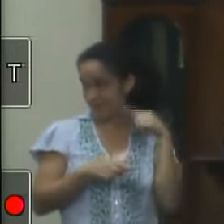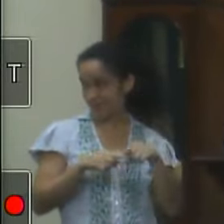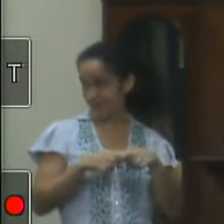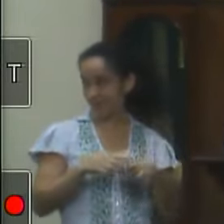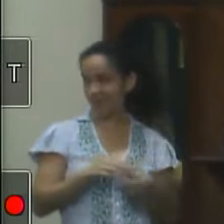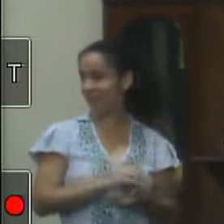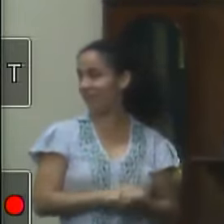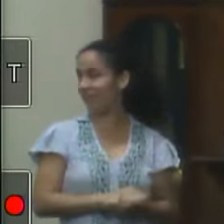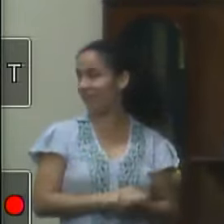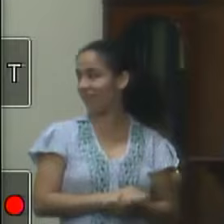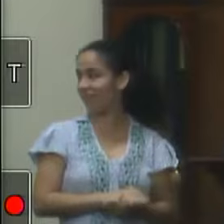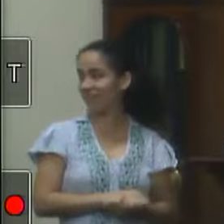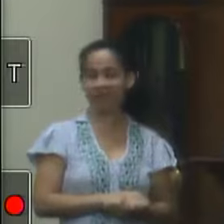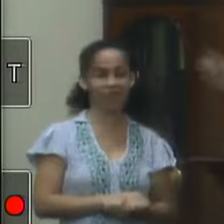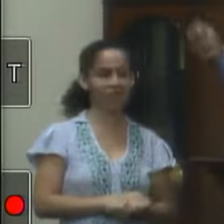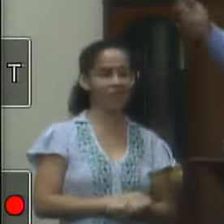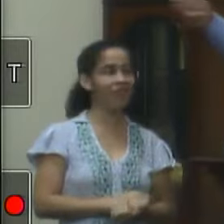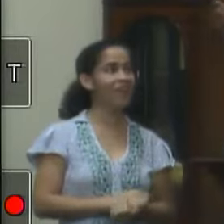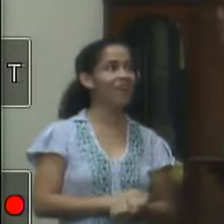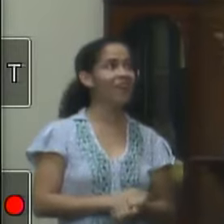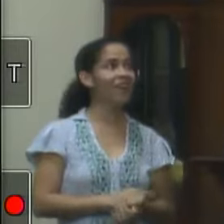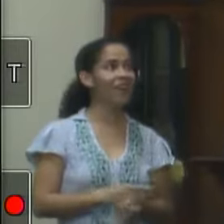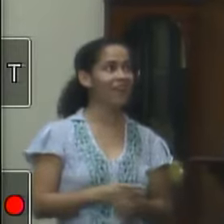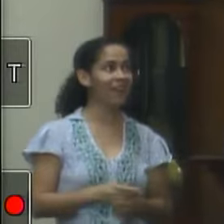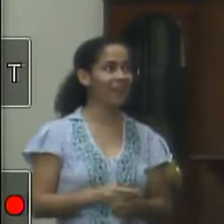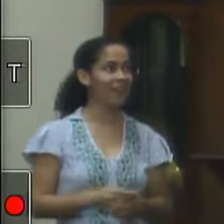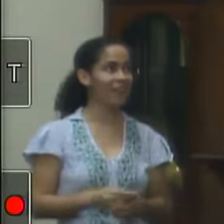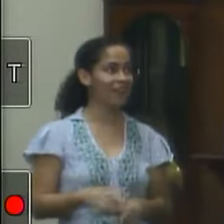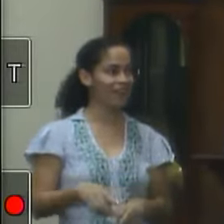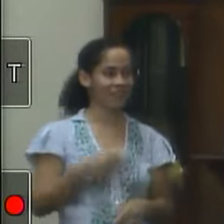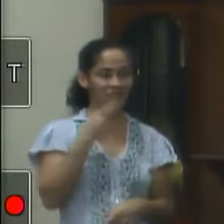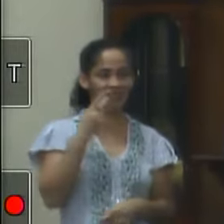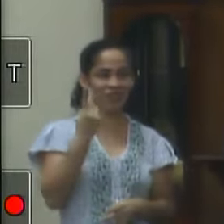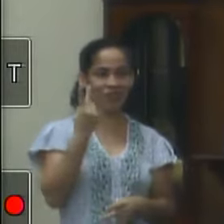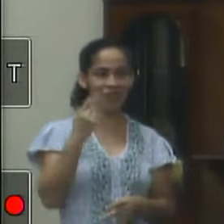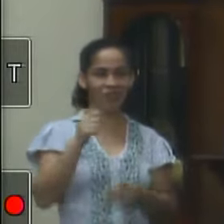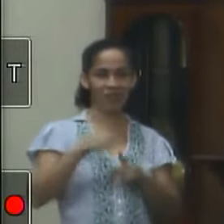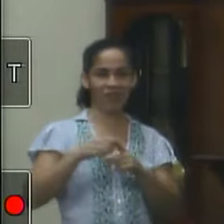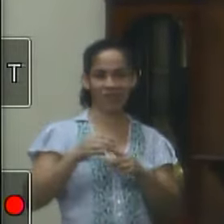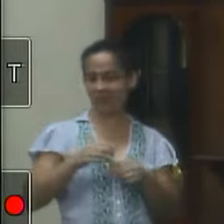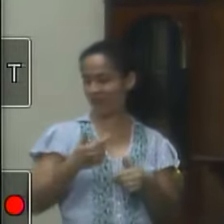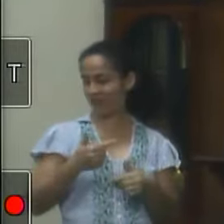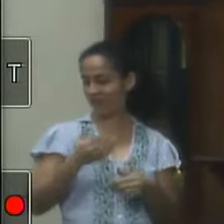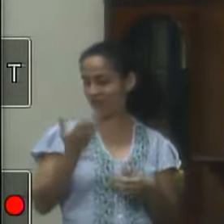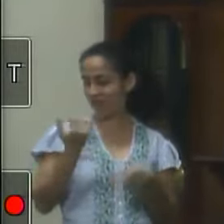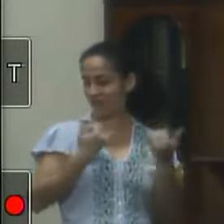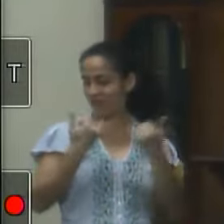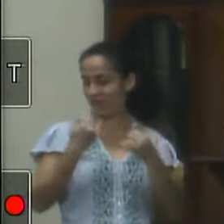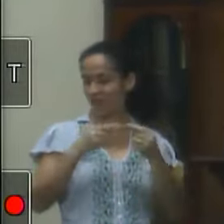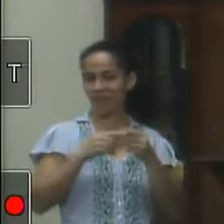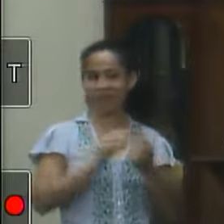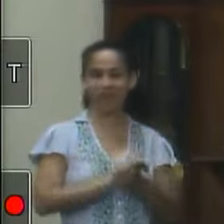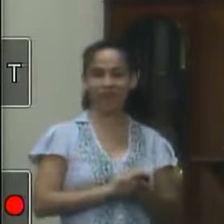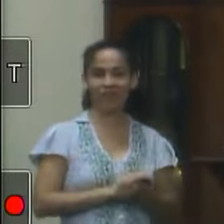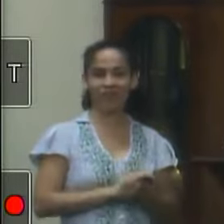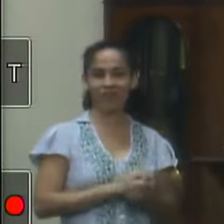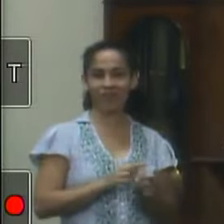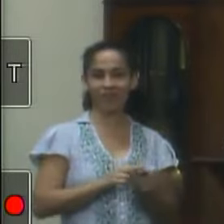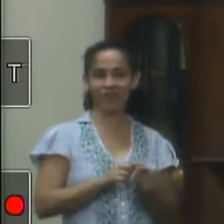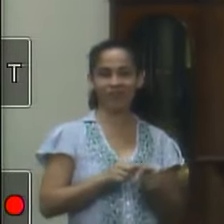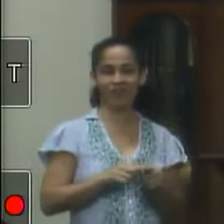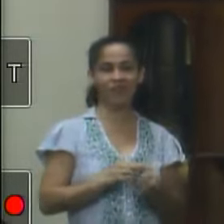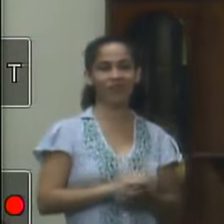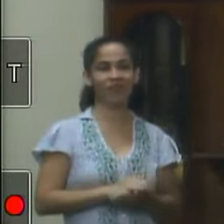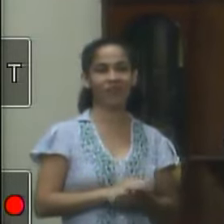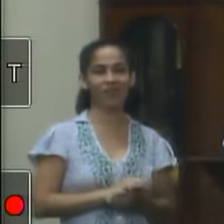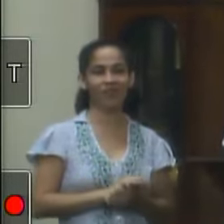segundos para terminar vocês vão ficar quase dois meses sem me ouvir falar aqui então em relação a essa questão que os